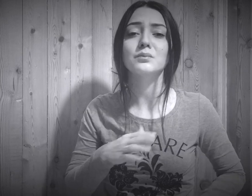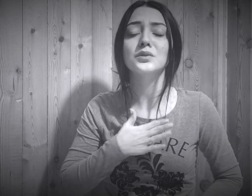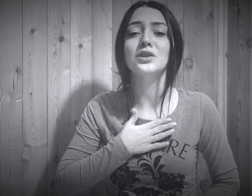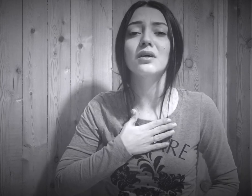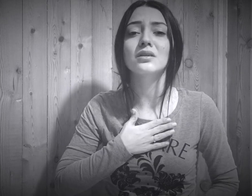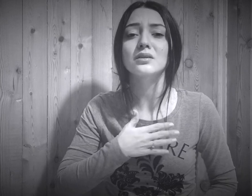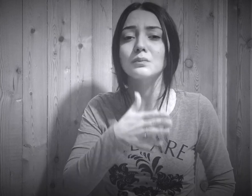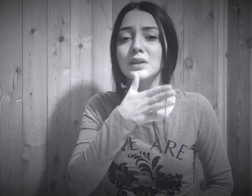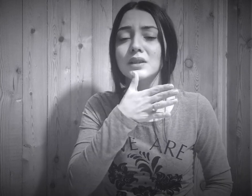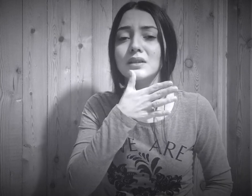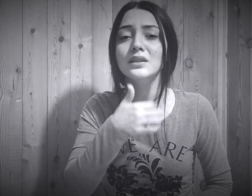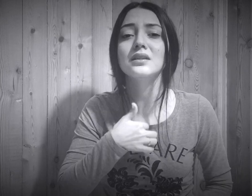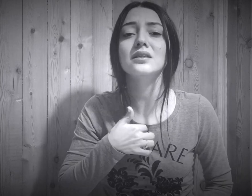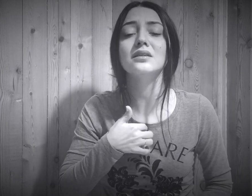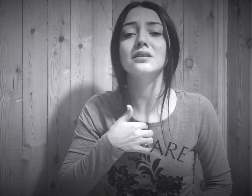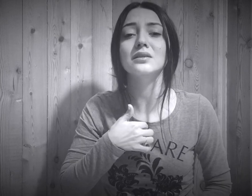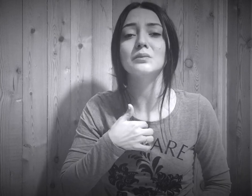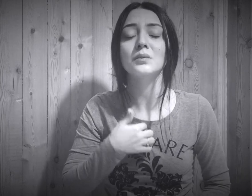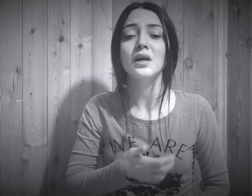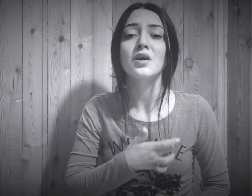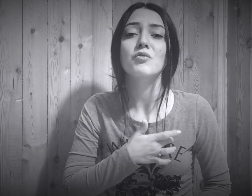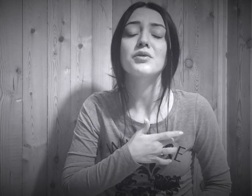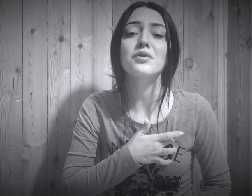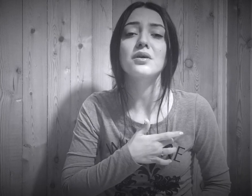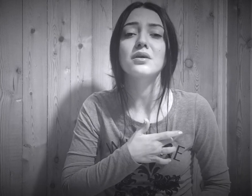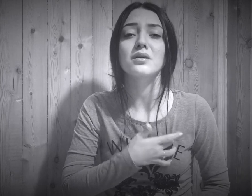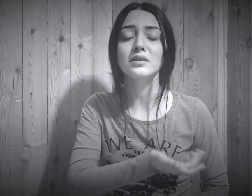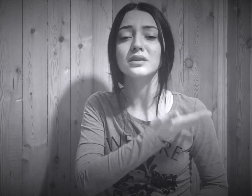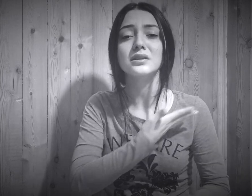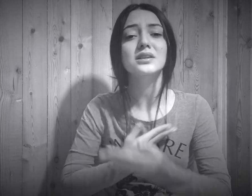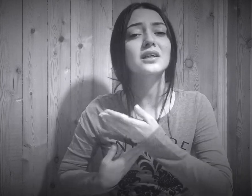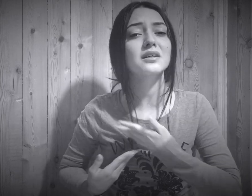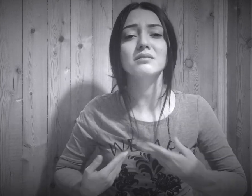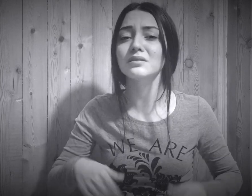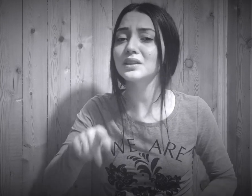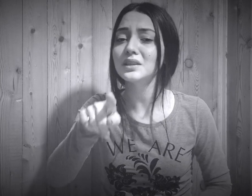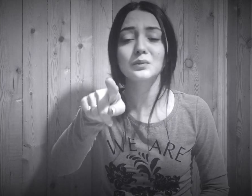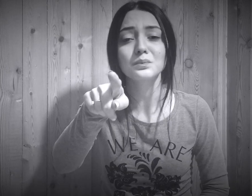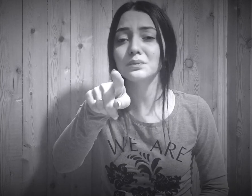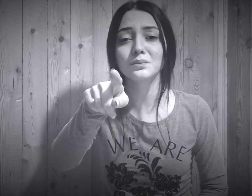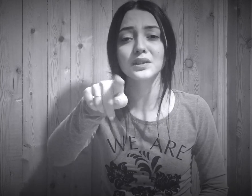can bildiğim vefalı sevdiğimsin